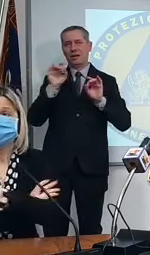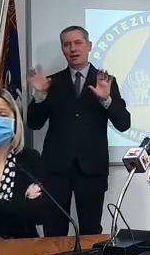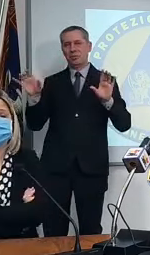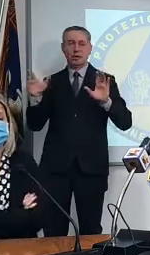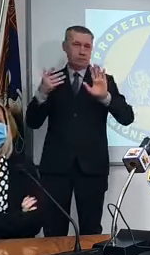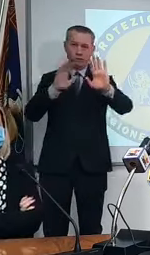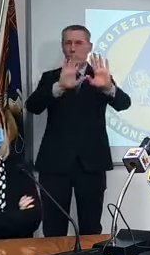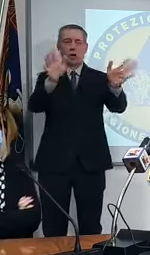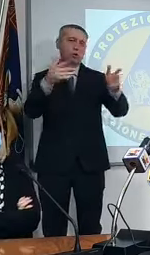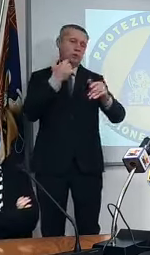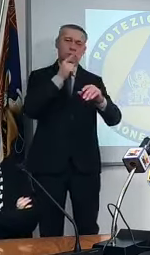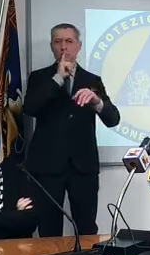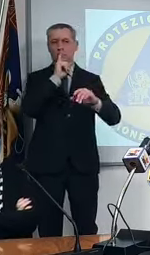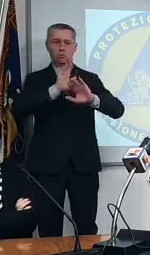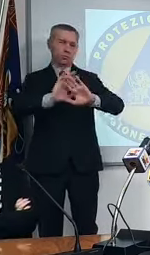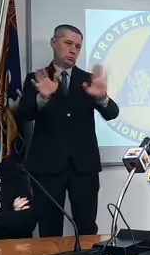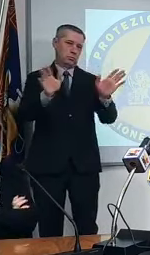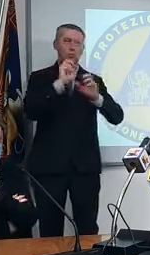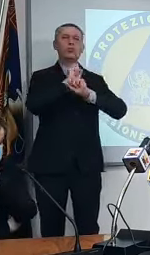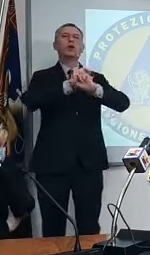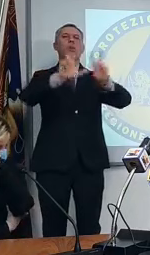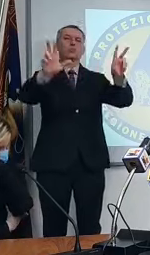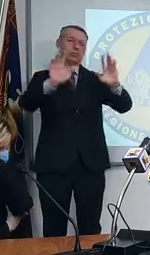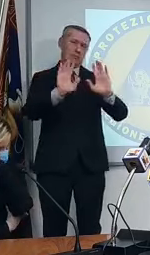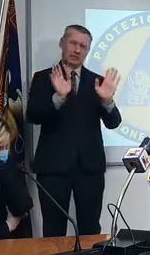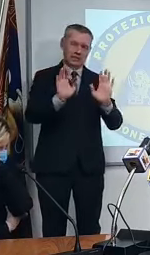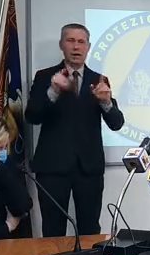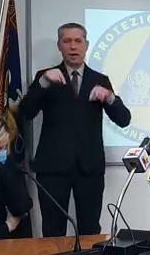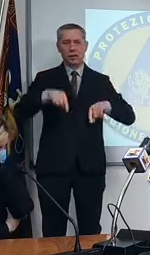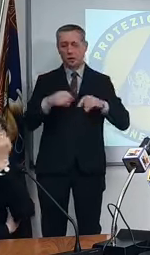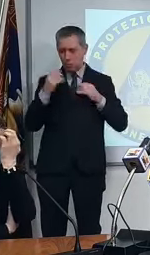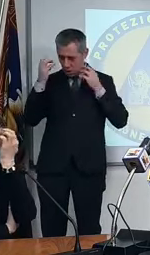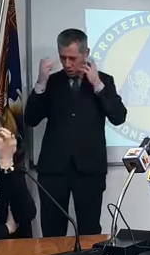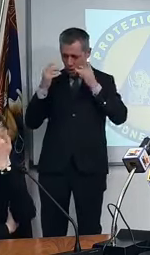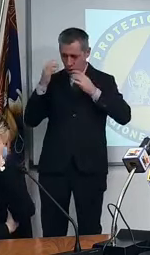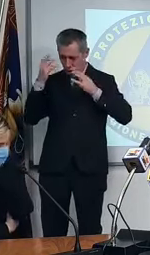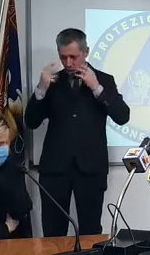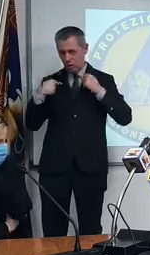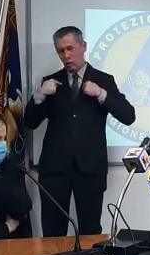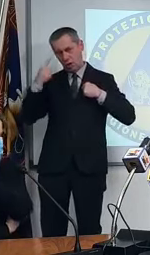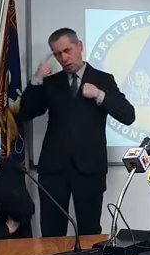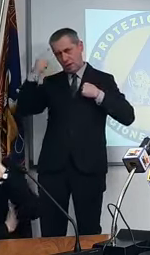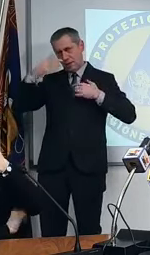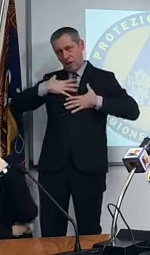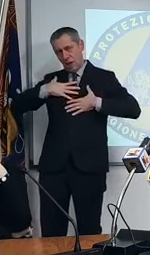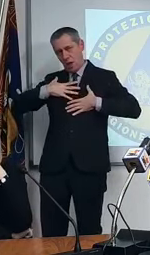non voglio annunciare niente perché ci stiamo ragionando ho un'idea